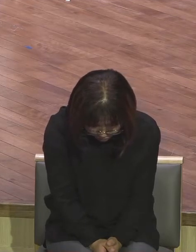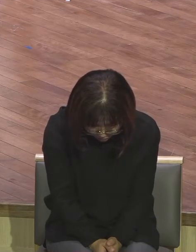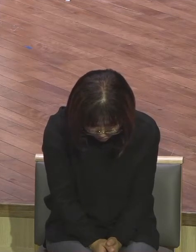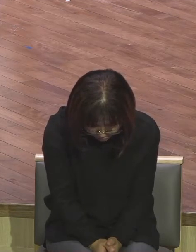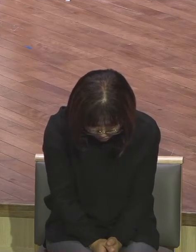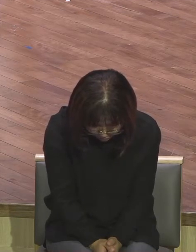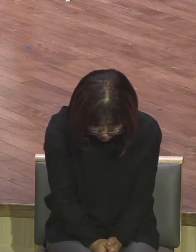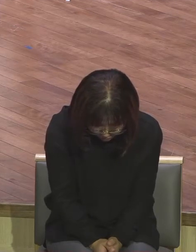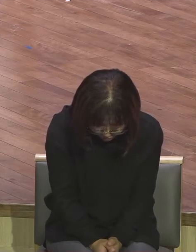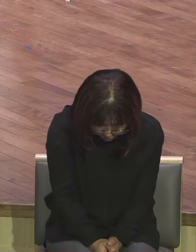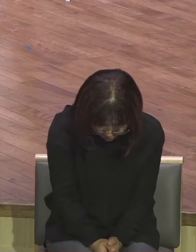아버지,